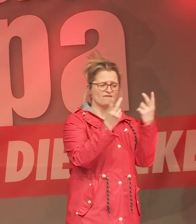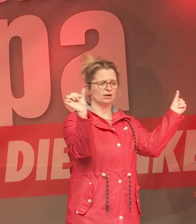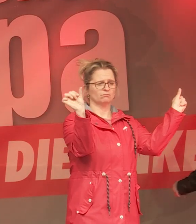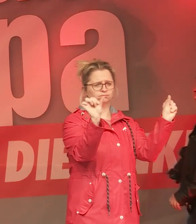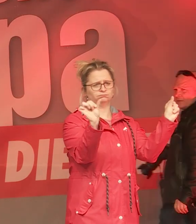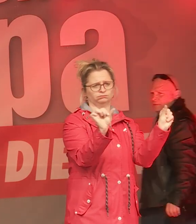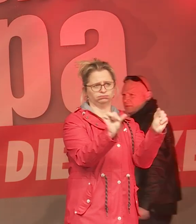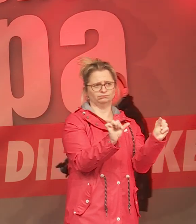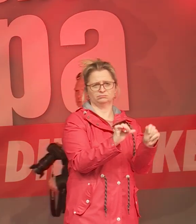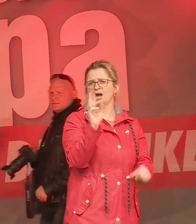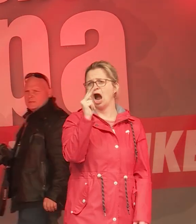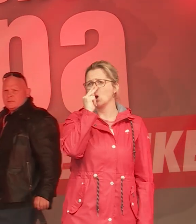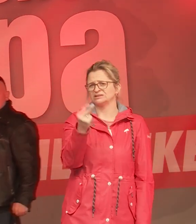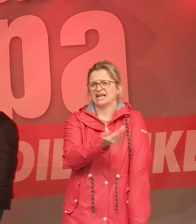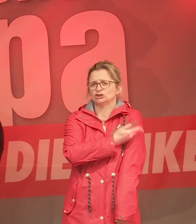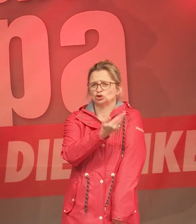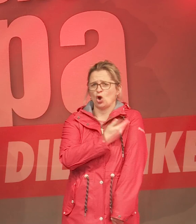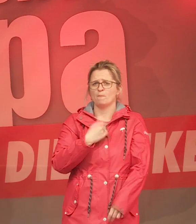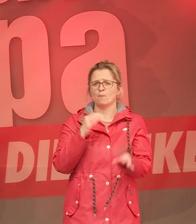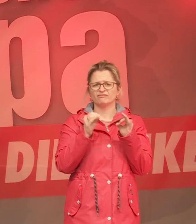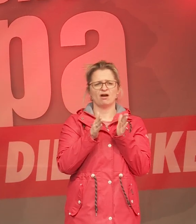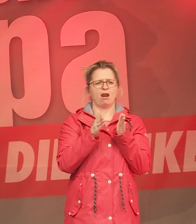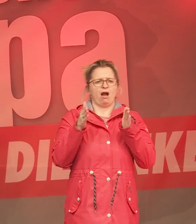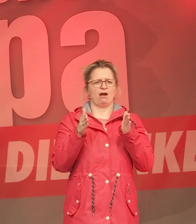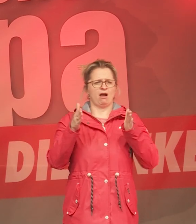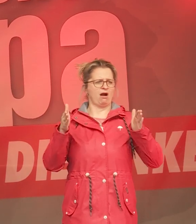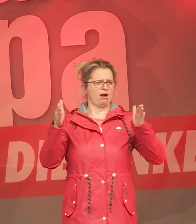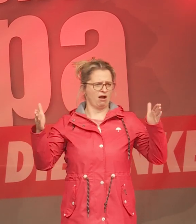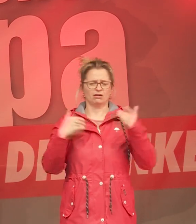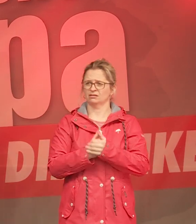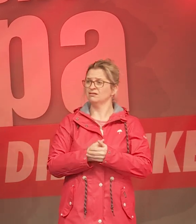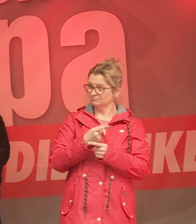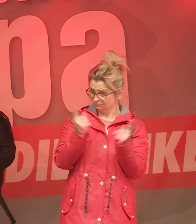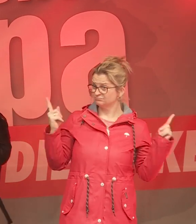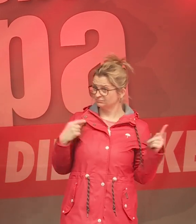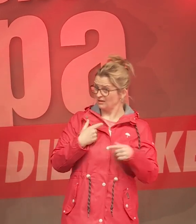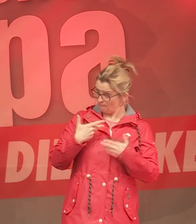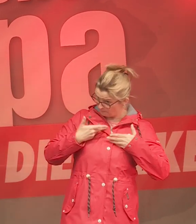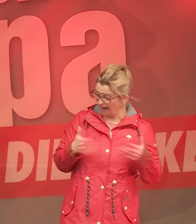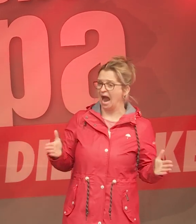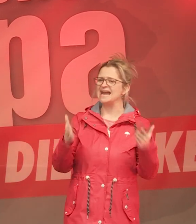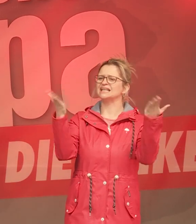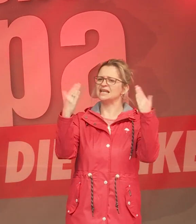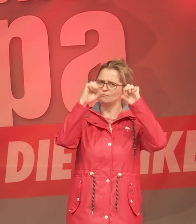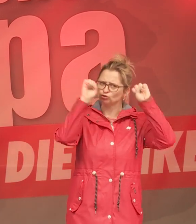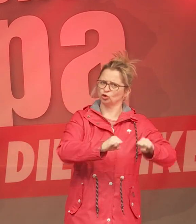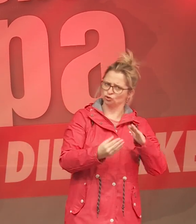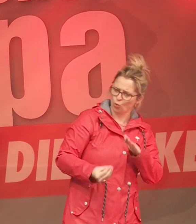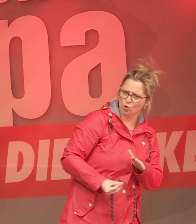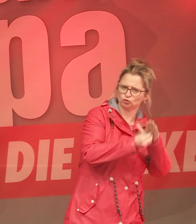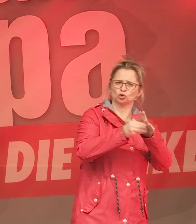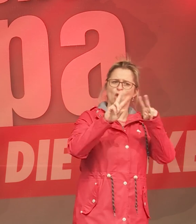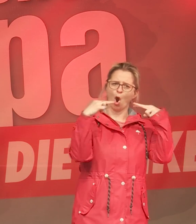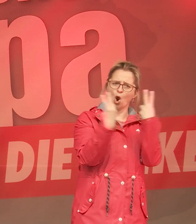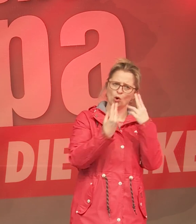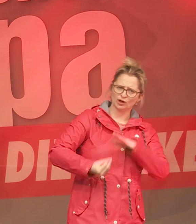sehen es ja schon an den langen Sommern. Und wer ernsthaft was für den Klimaschutz tun will und für die Ökologie, der darf